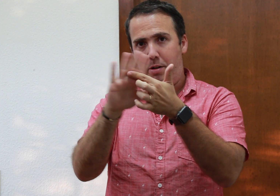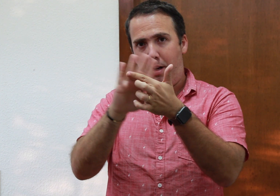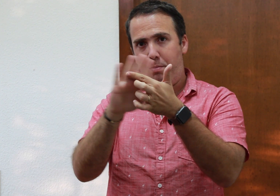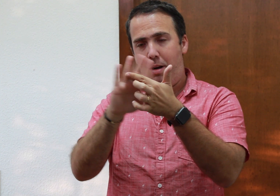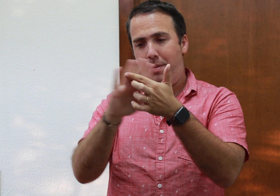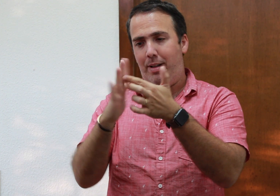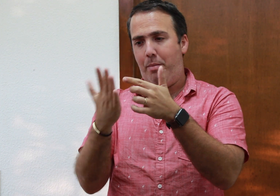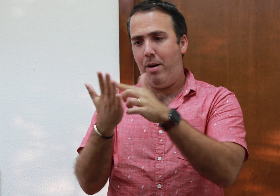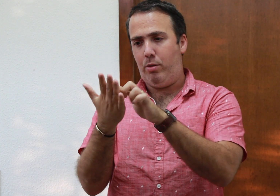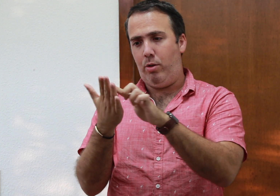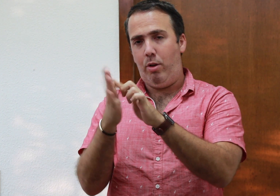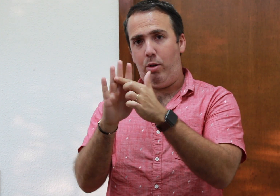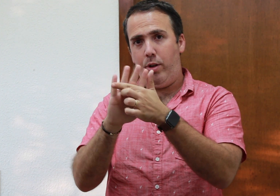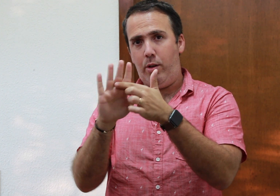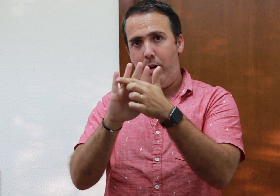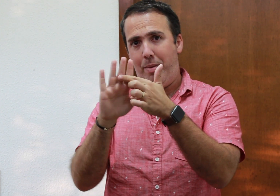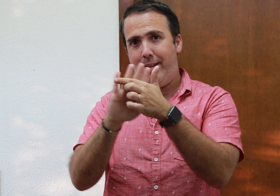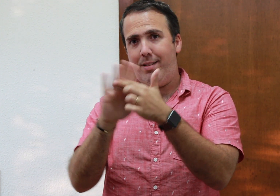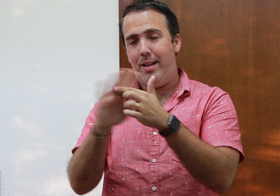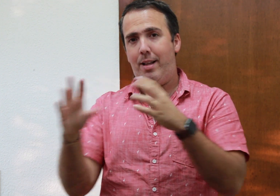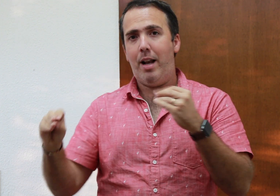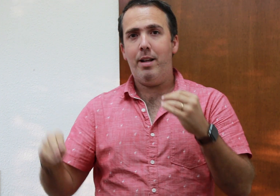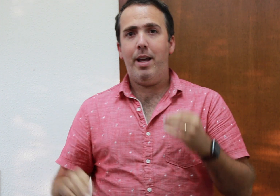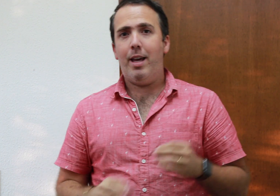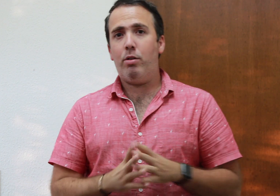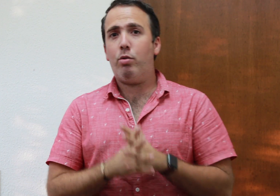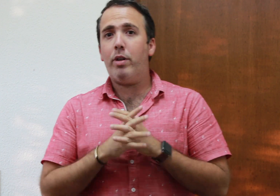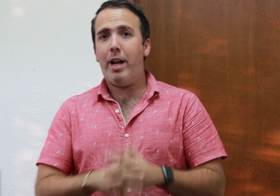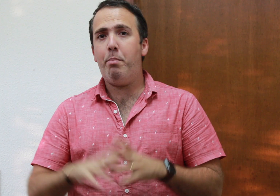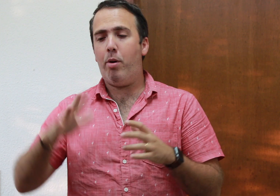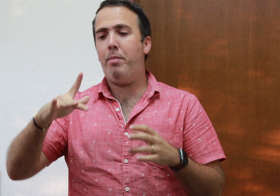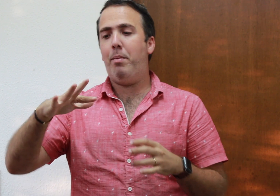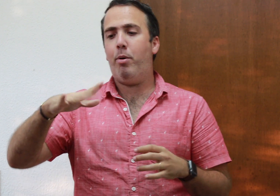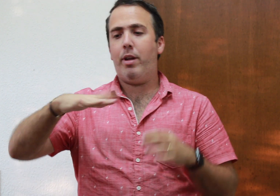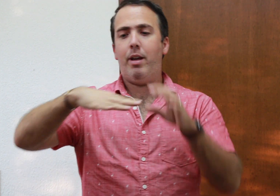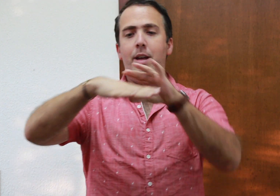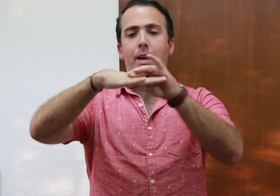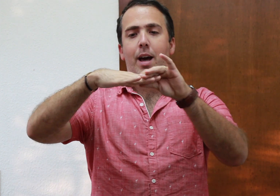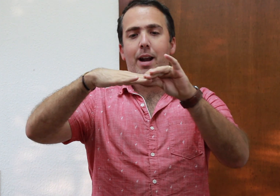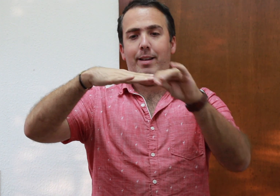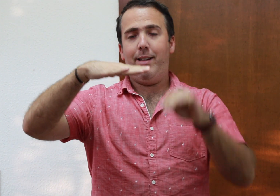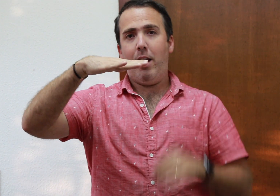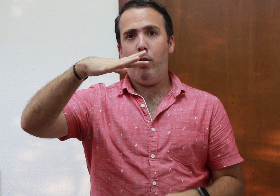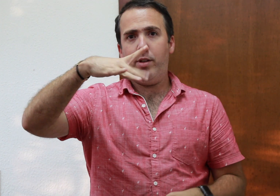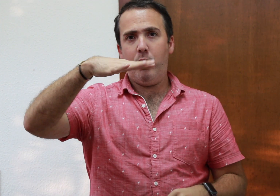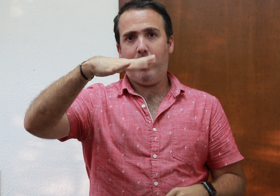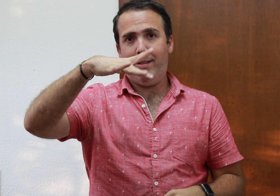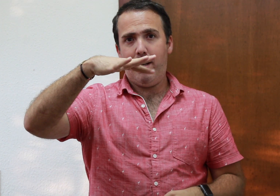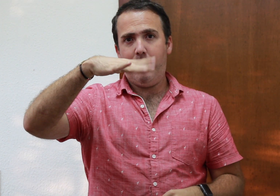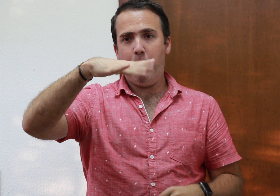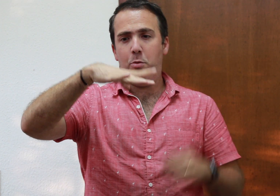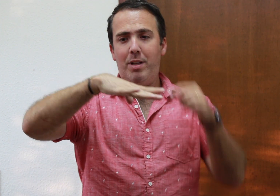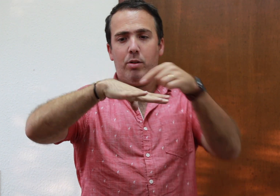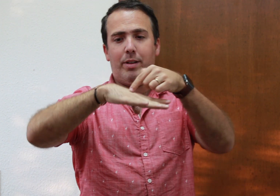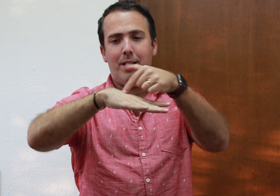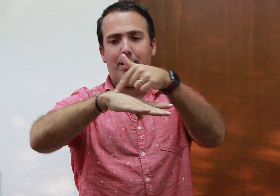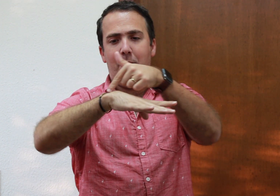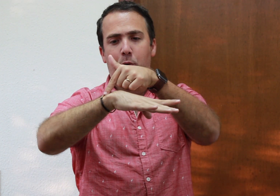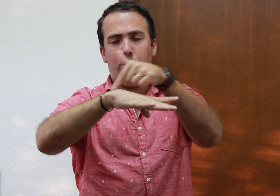de nuestras palmas de las manos o de los dedos, la parte central. Esto es un gran problema porque al estirar los dedos y hacer este movimiento, tensamos